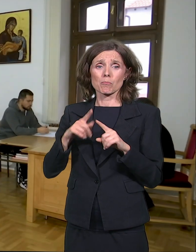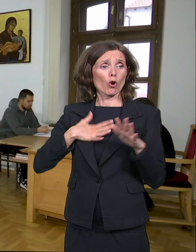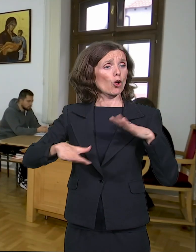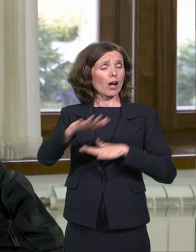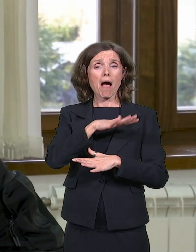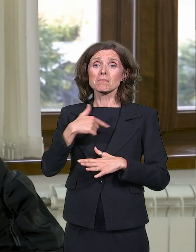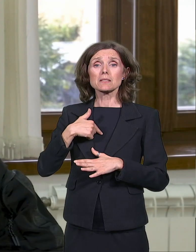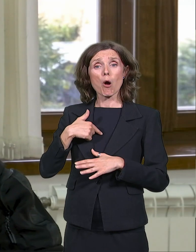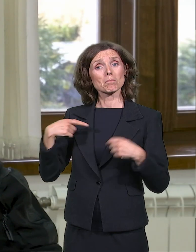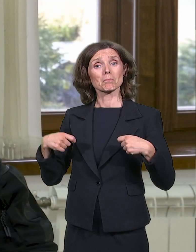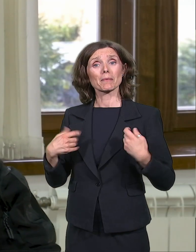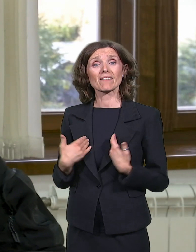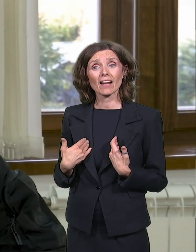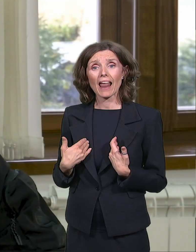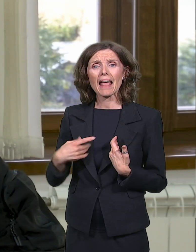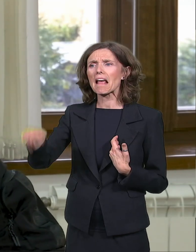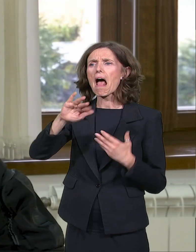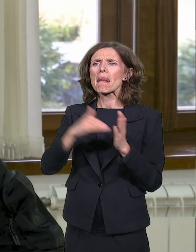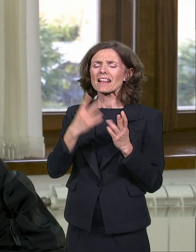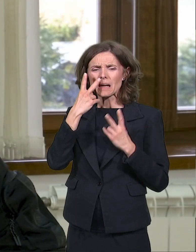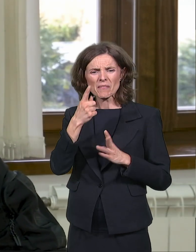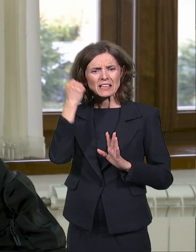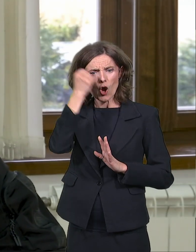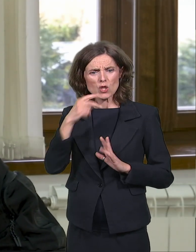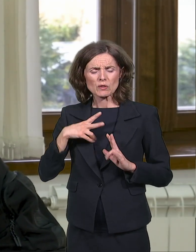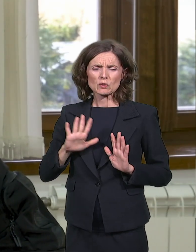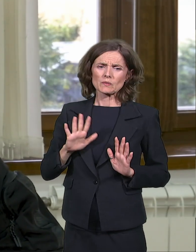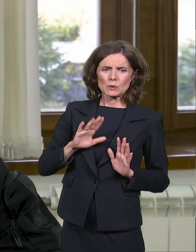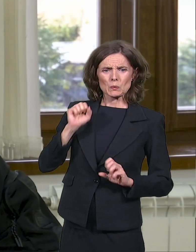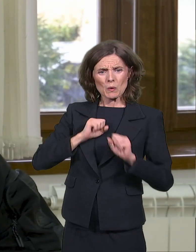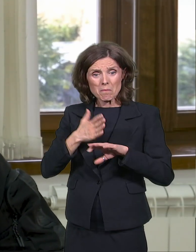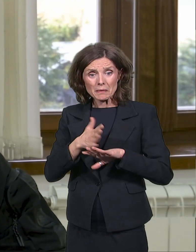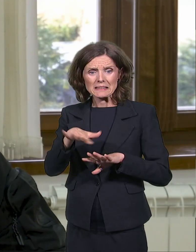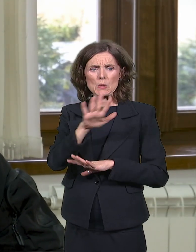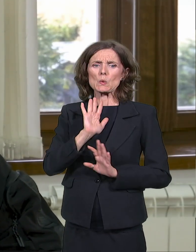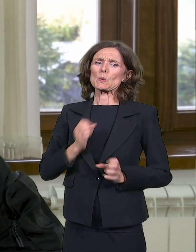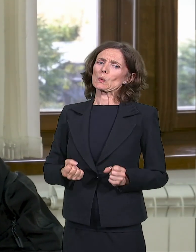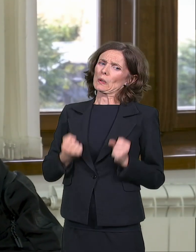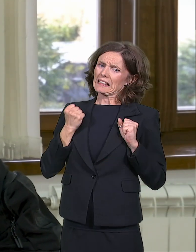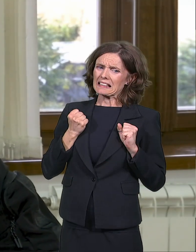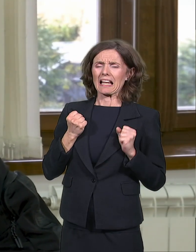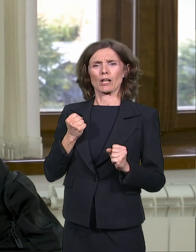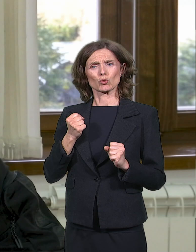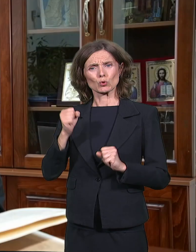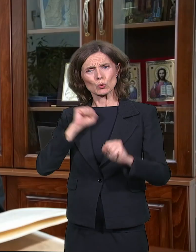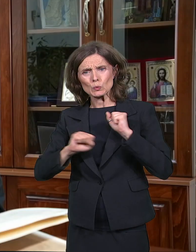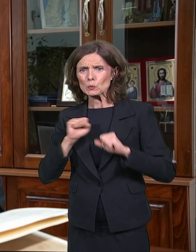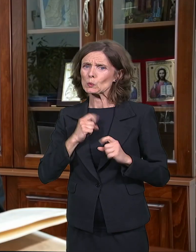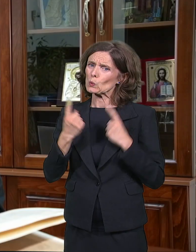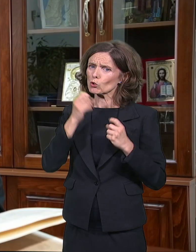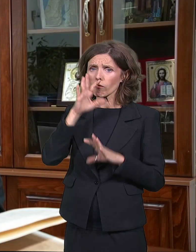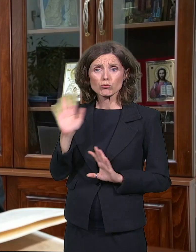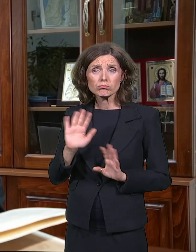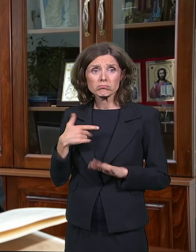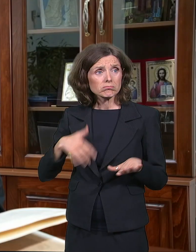žali, da je nama teško, da smo mi ovde, ne znam, u kakvim nemogućim uslovima, nama je ovde lepo. I ovaj deca,